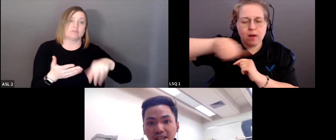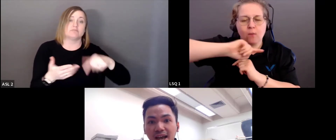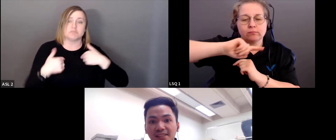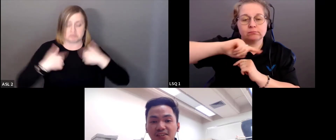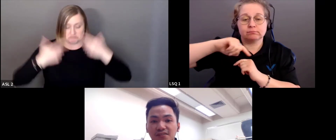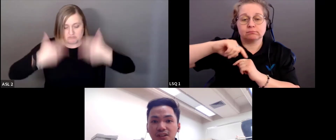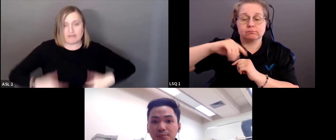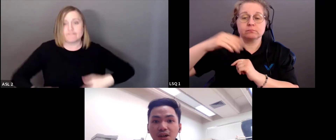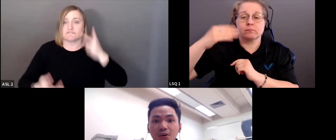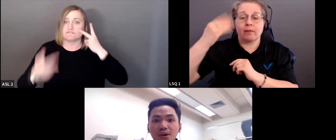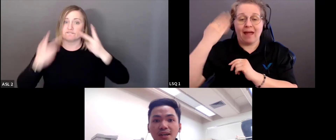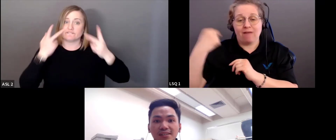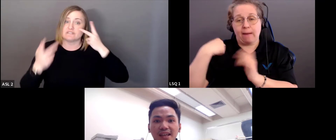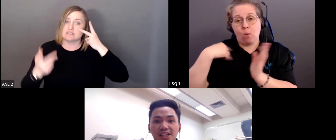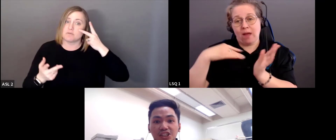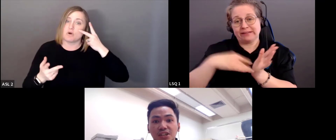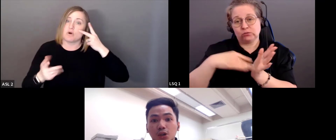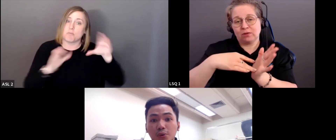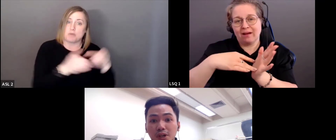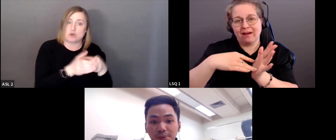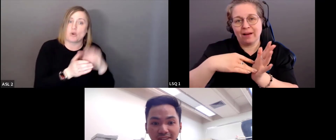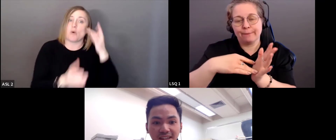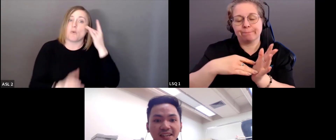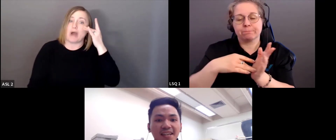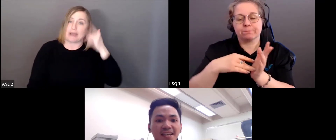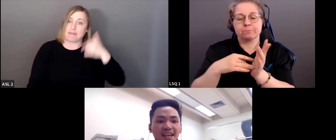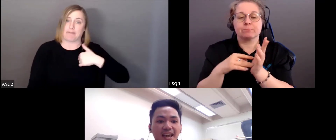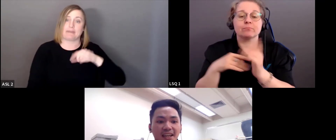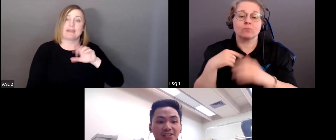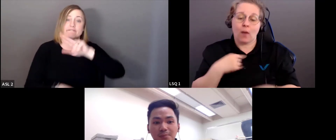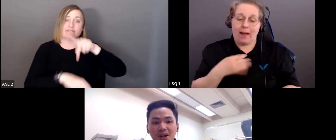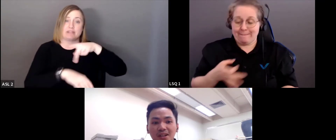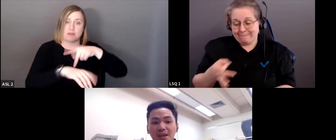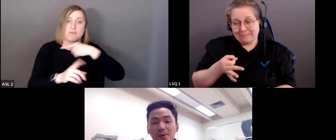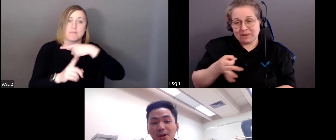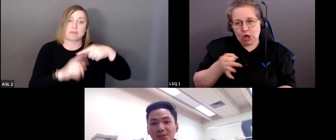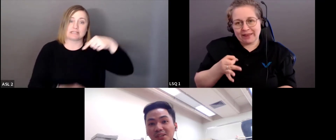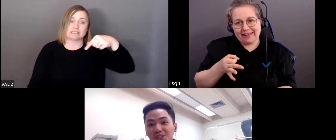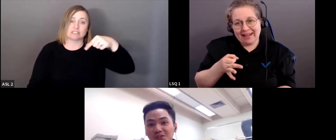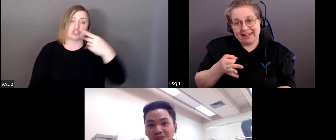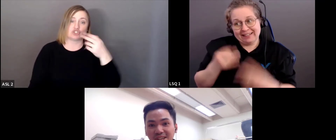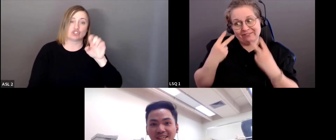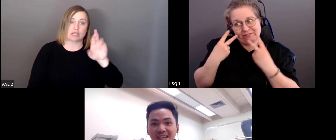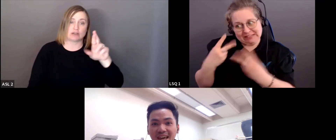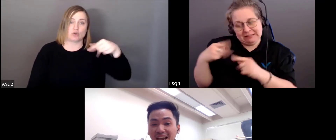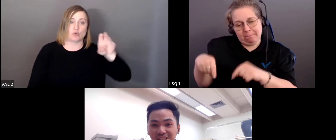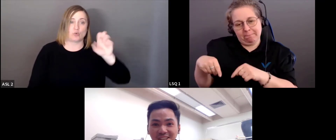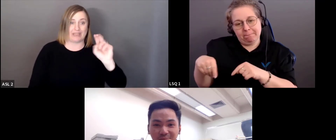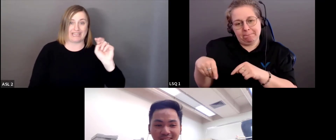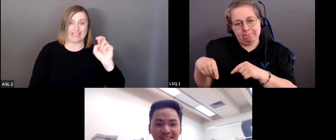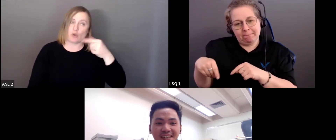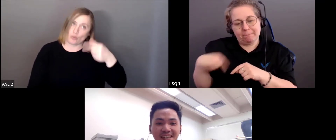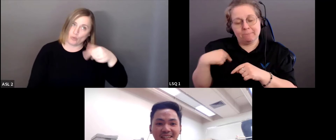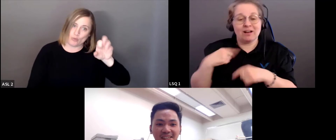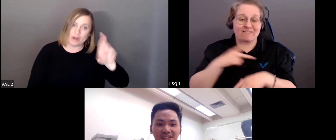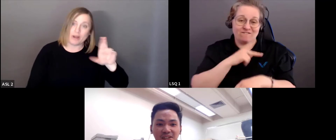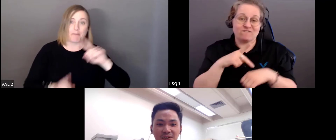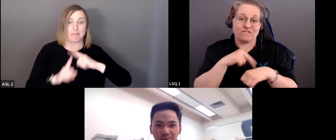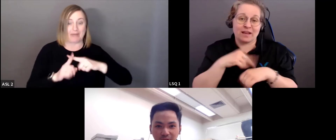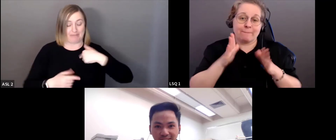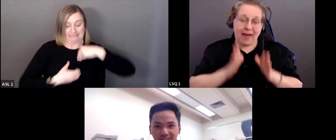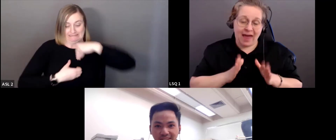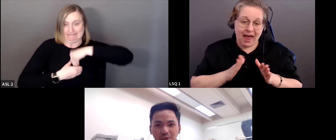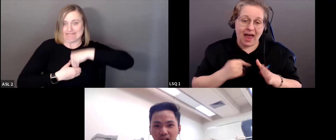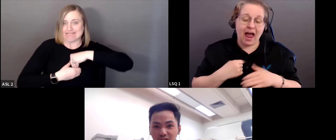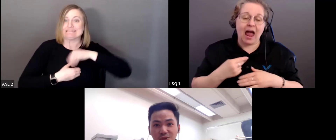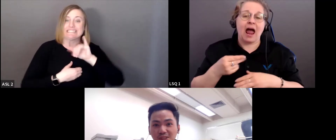'époque étudiant. Je faisais partie d'une minorité visible. Je suis philippin et homosexuel.